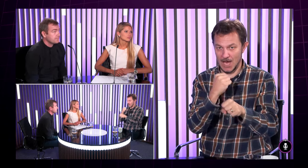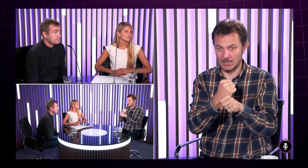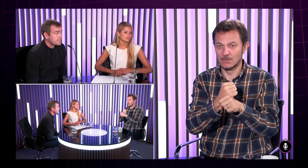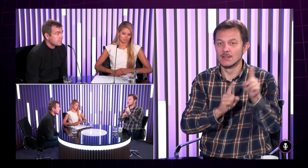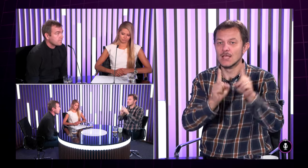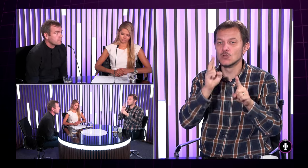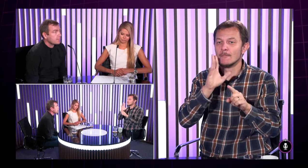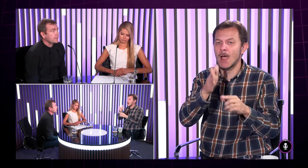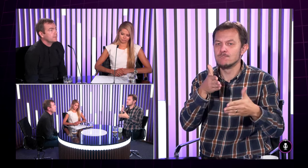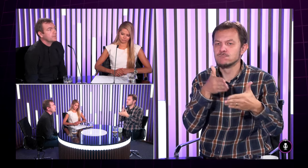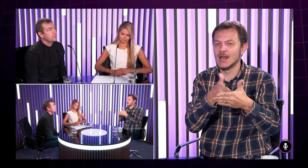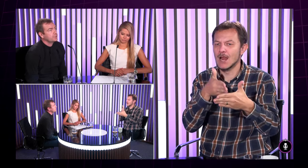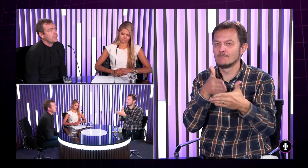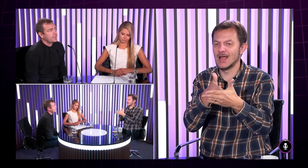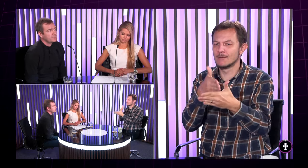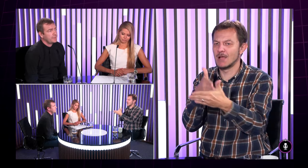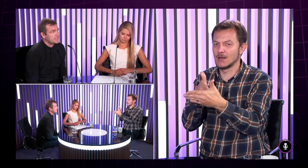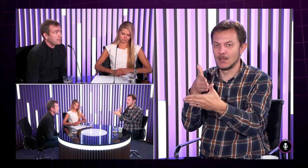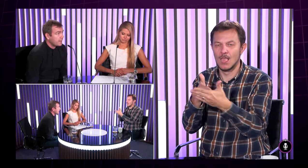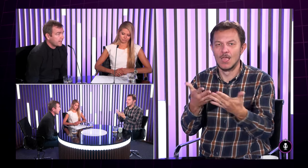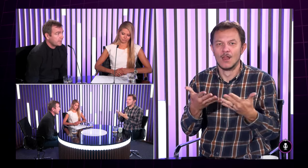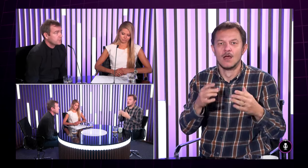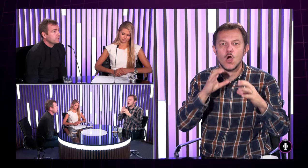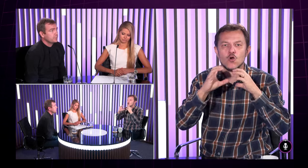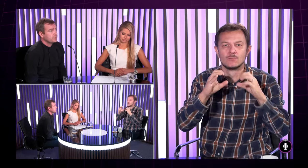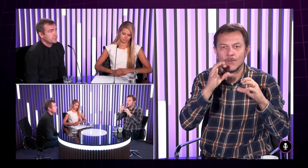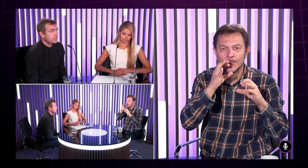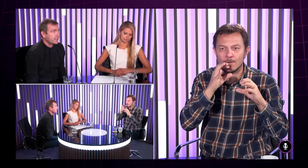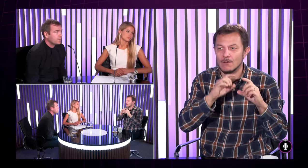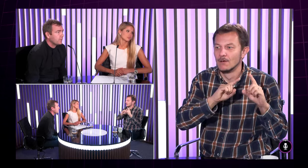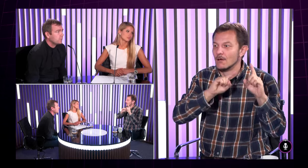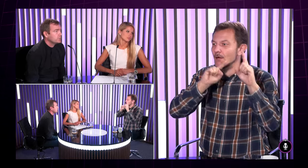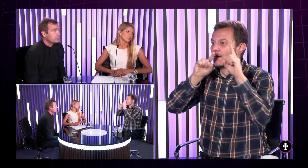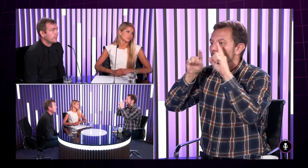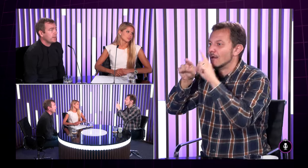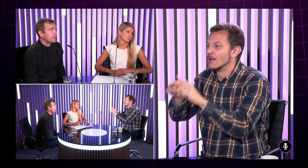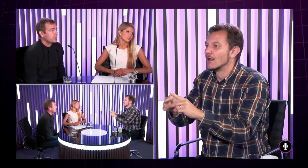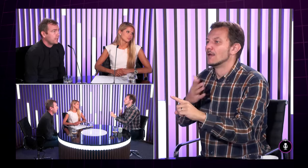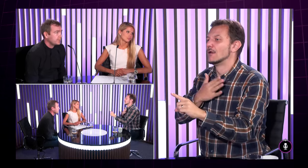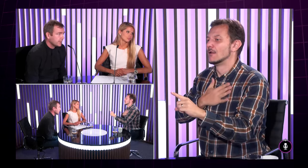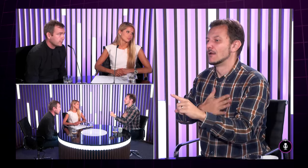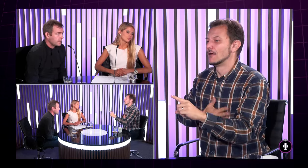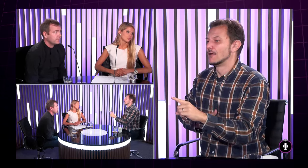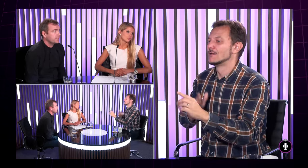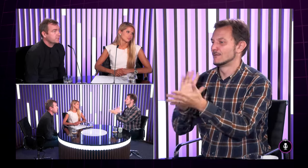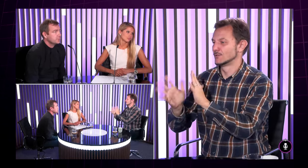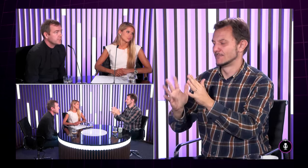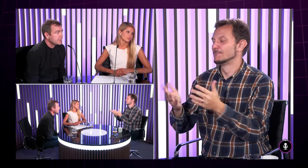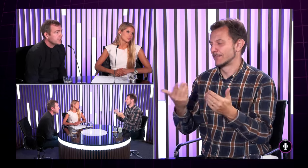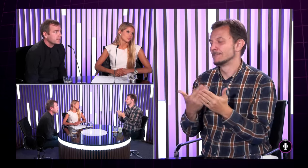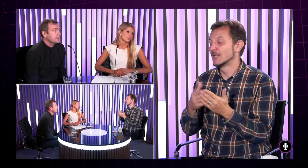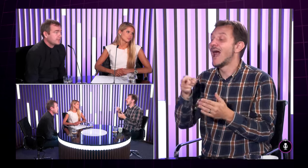stretaniu niekto napríklad v práci má bariéry do nepočujúcich je tam problém komunikovať ale ako náhle prídu práve